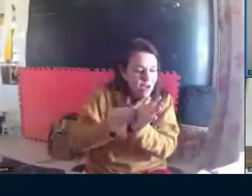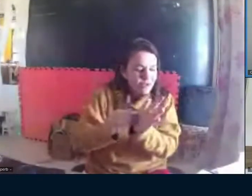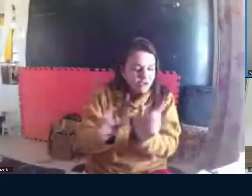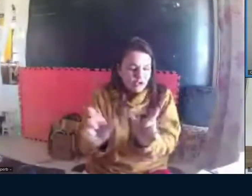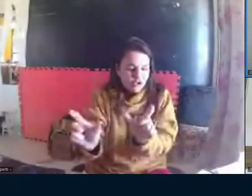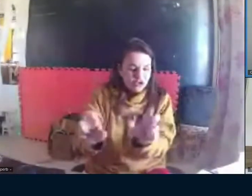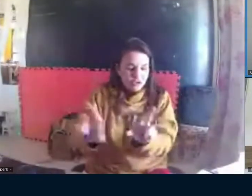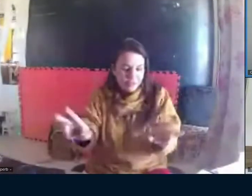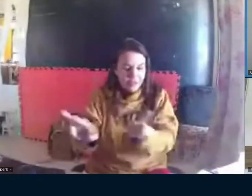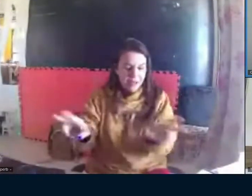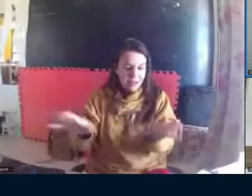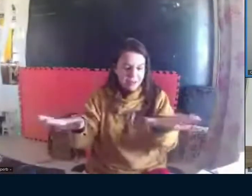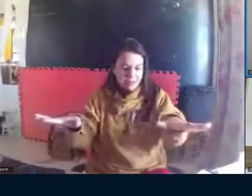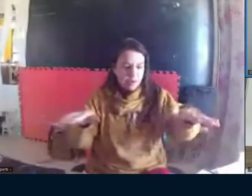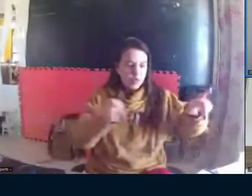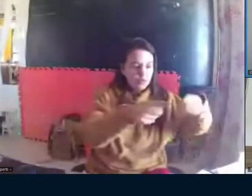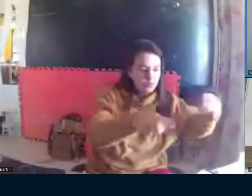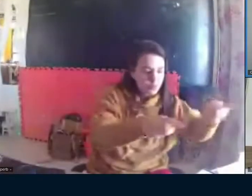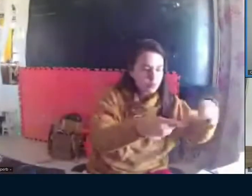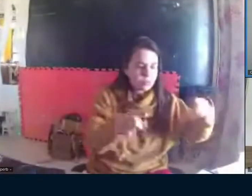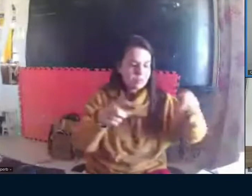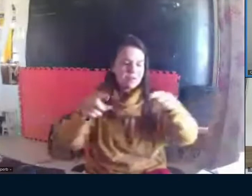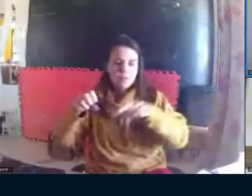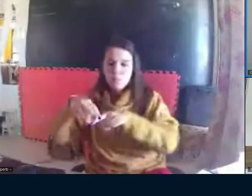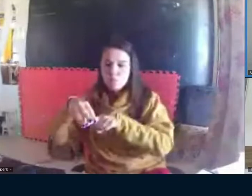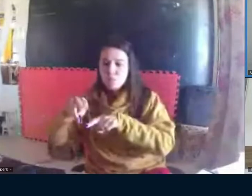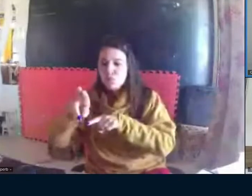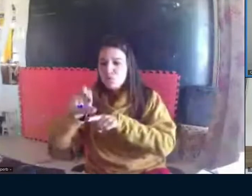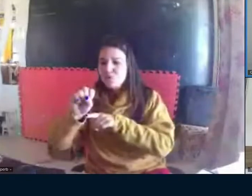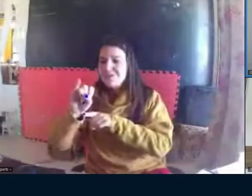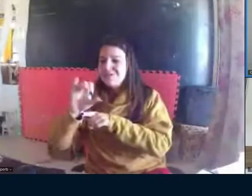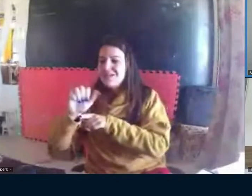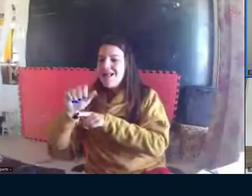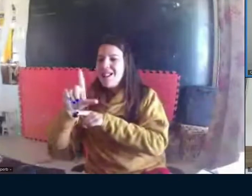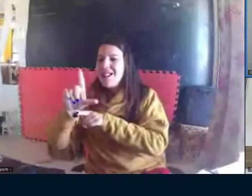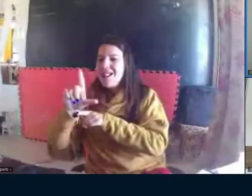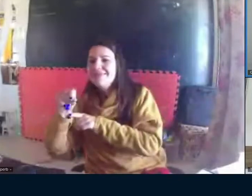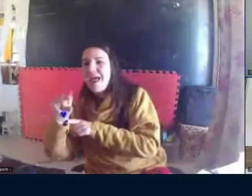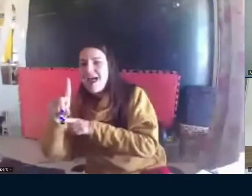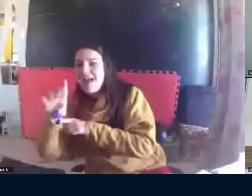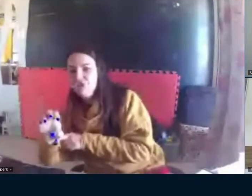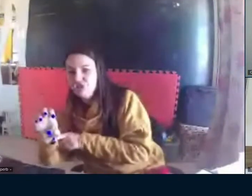Talvez, pela falta da diferenciação do que seja música e musicalidade,